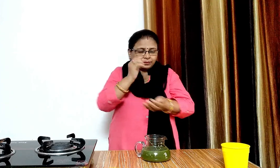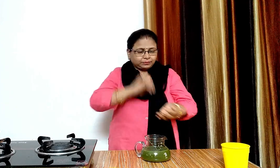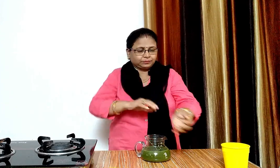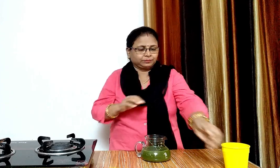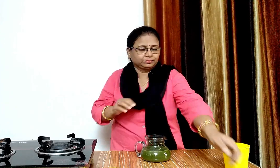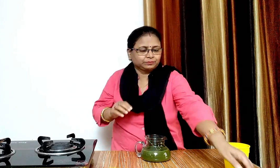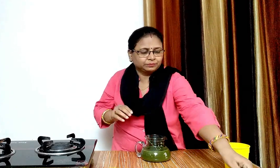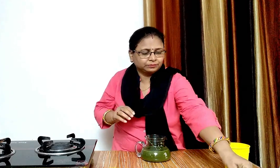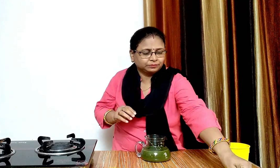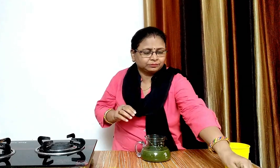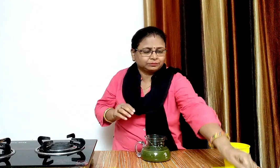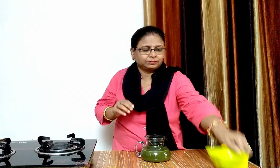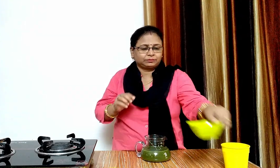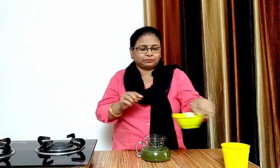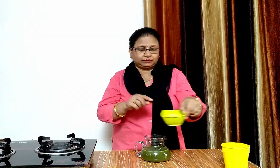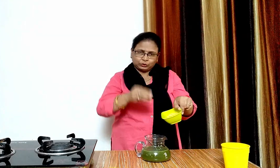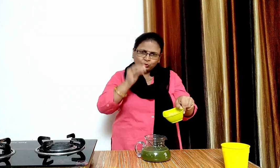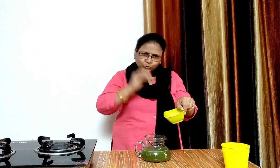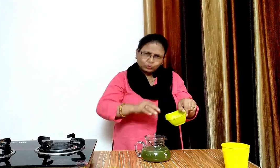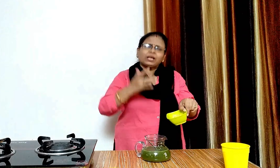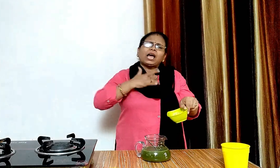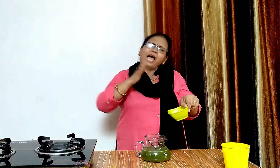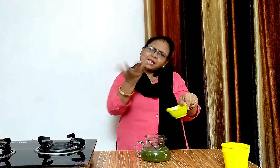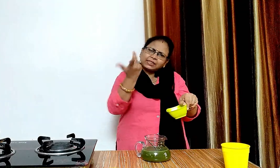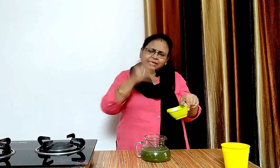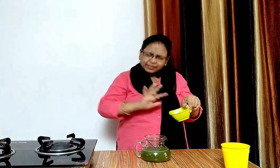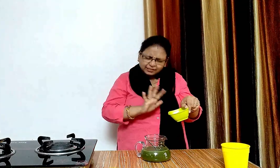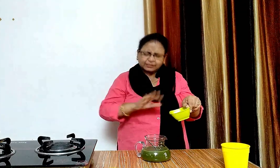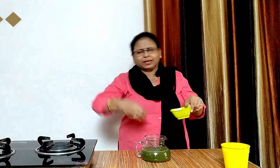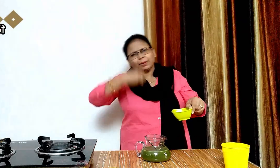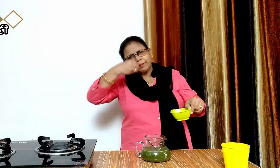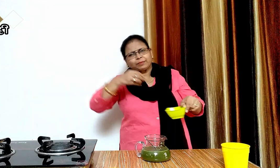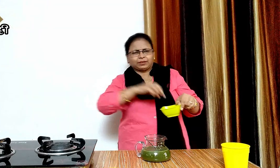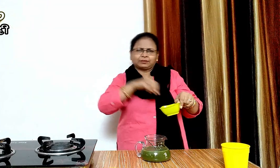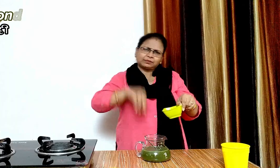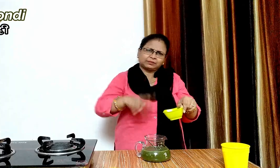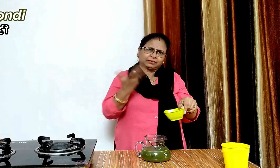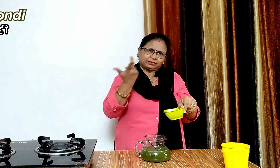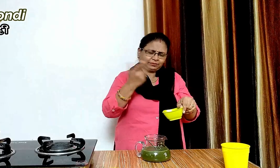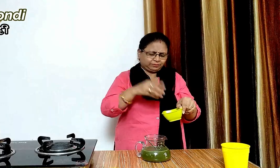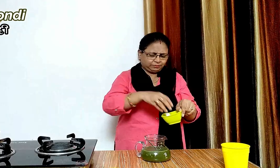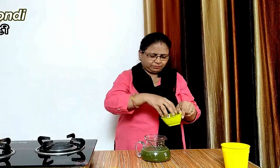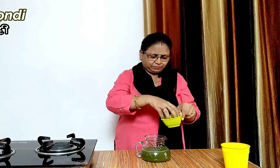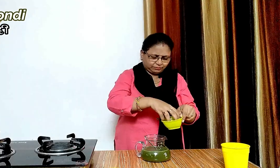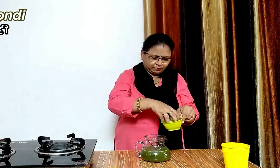अब इसमें थोड़ी सी बुन्दी डालेंगे बुन्दी ऑप्शनल है आप इसे बिना बुन्दी के भी इंजॉय कर सकते हैं